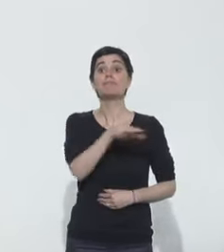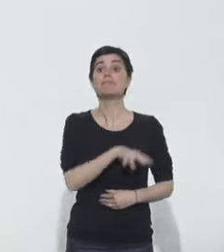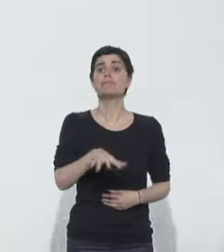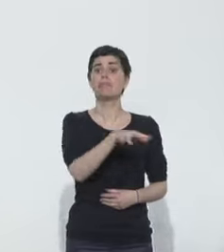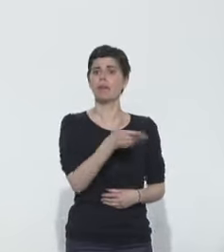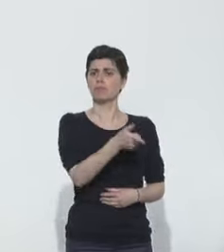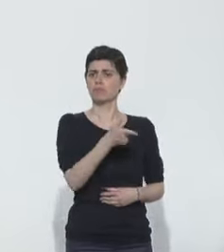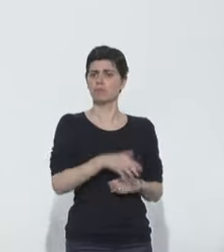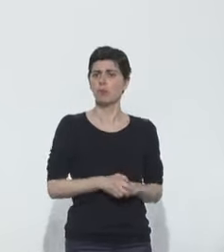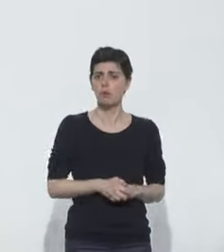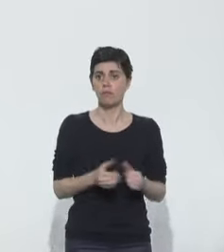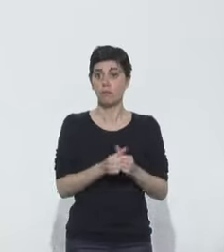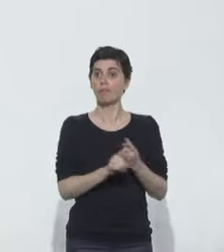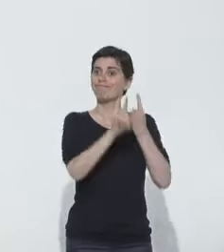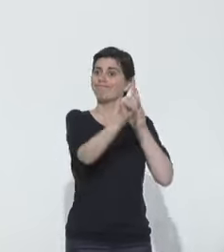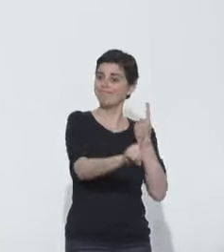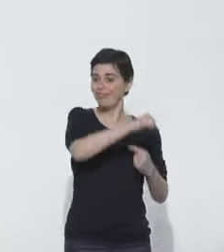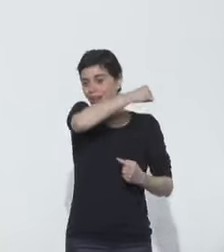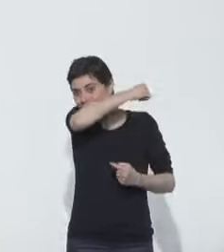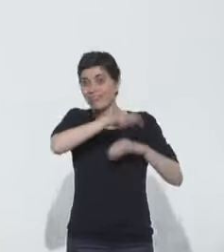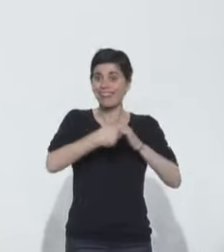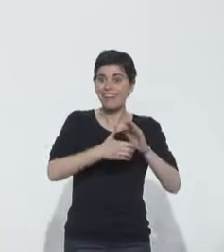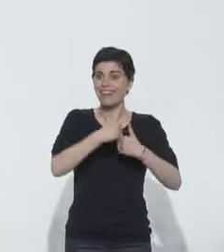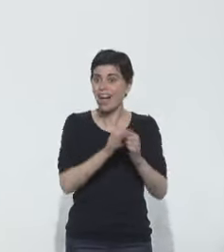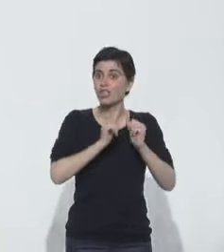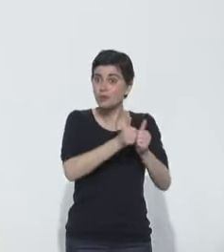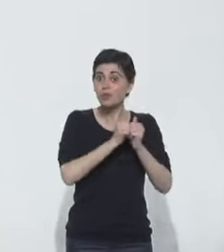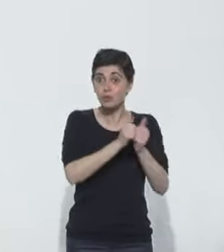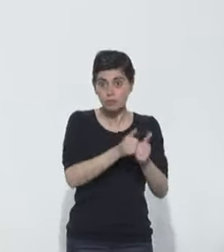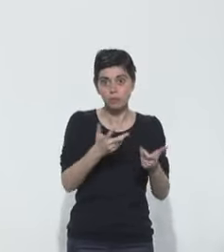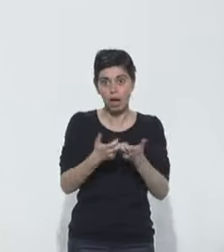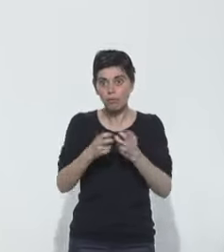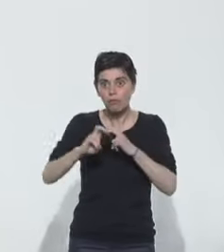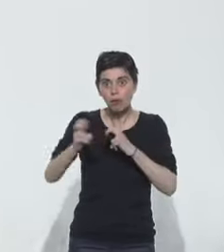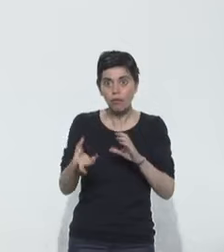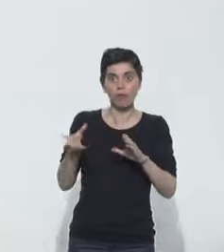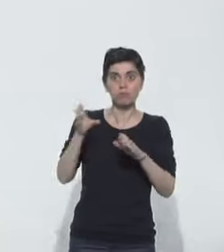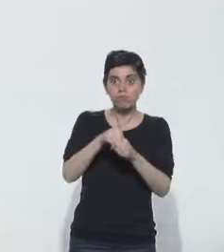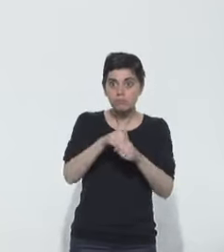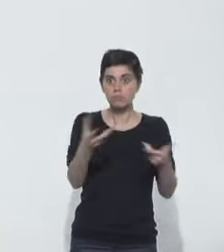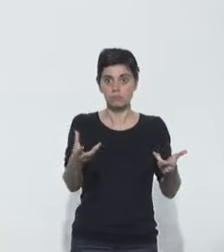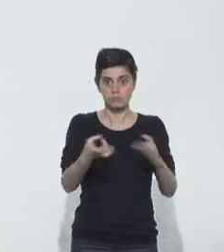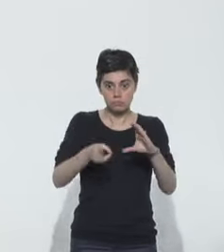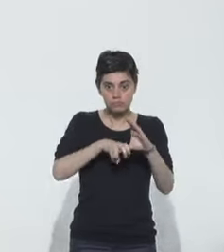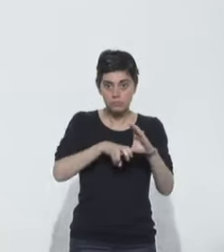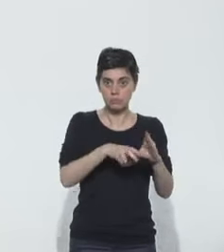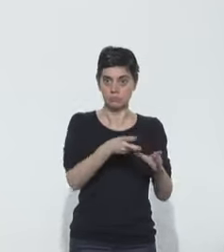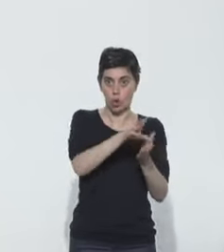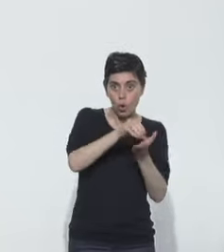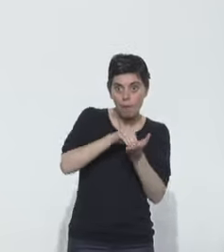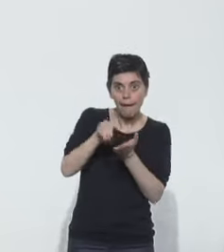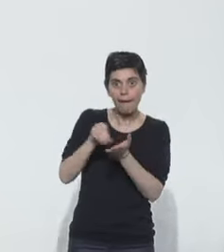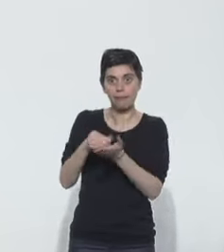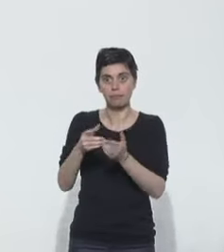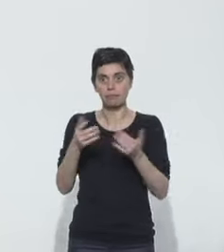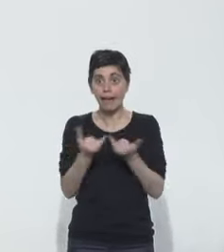qu'ils respecteront les gestes barrières lors des différents moments de la journée ? Transport scolaire collectif, repas à la cantine, récréation ? Alors, je dirais qu